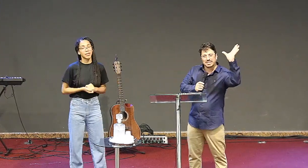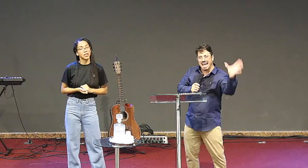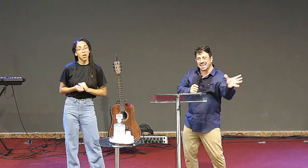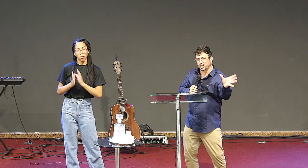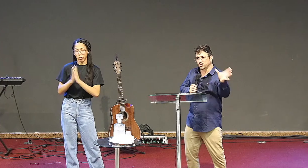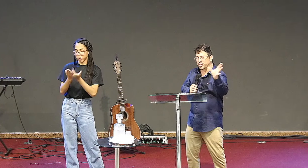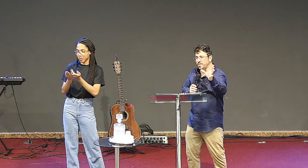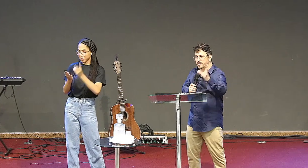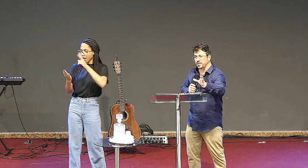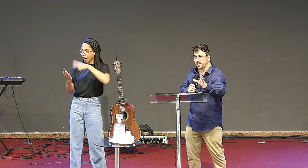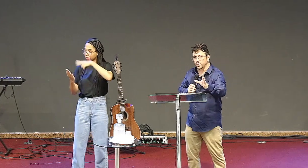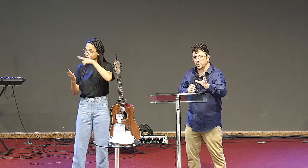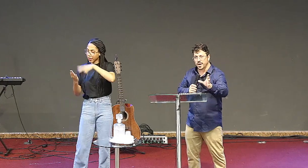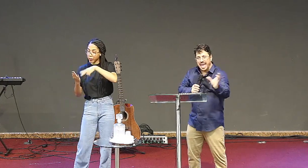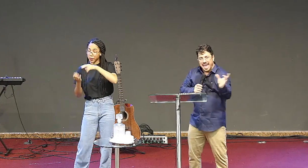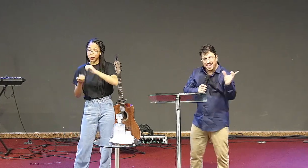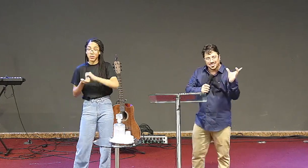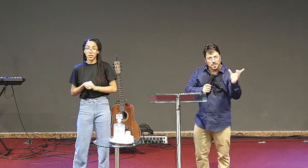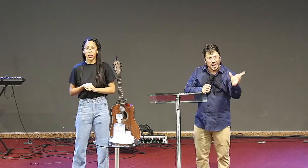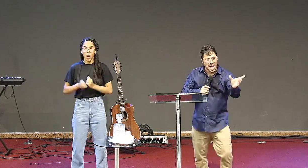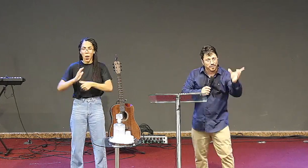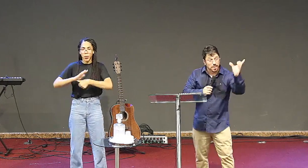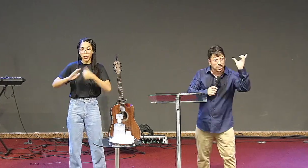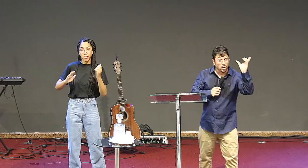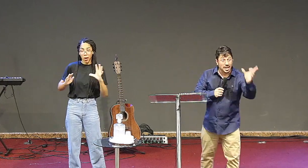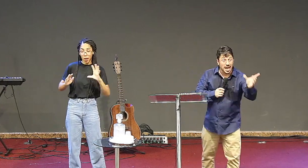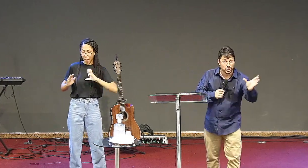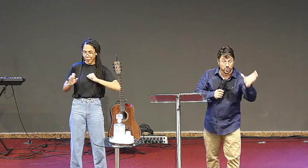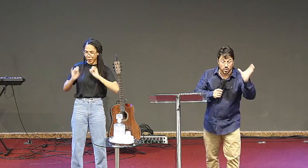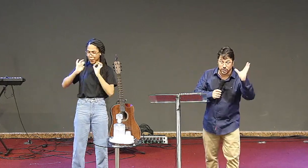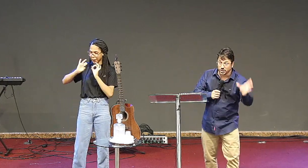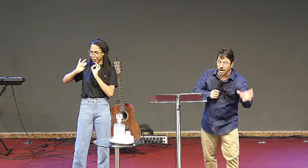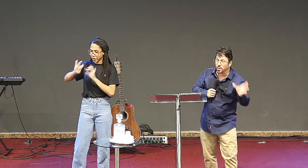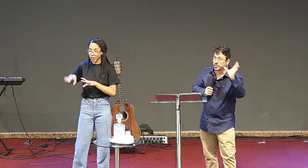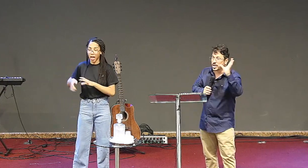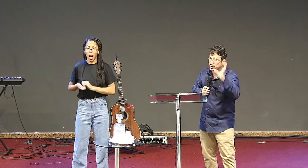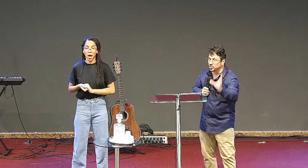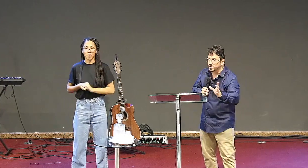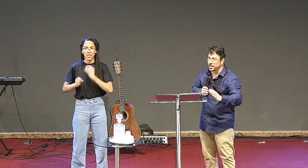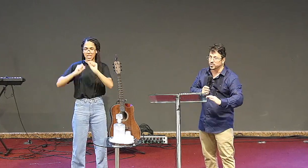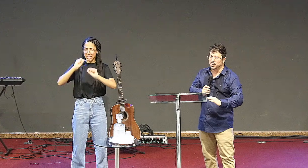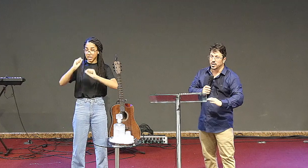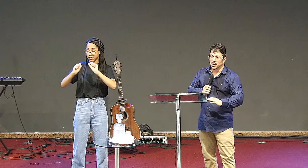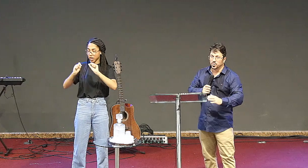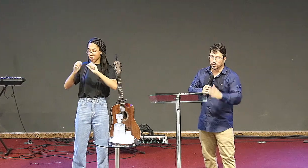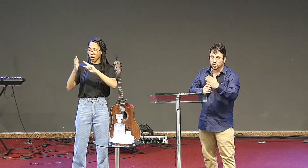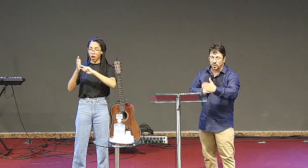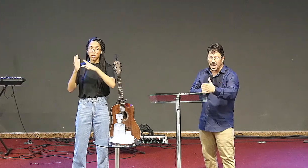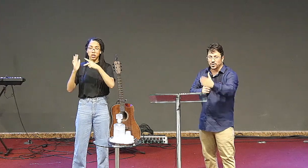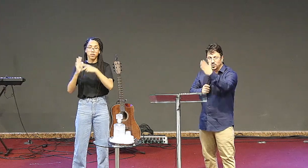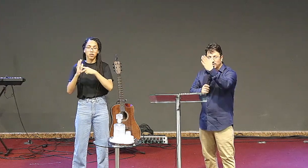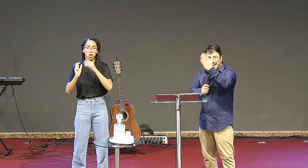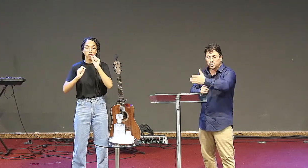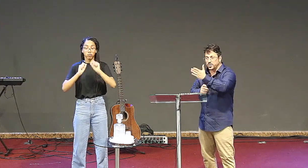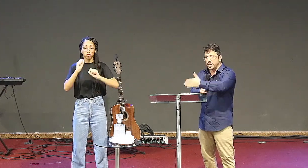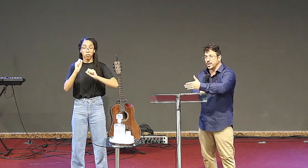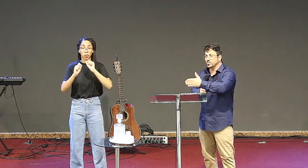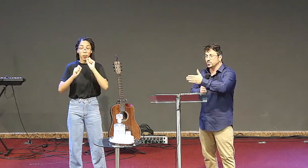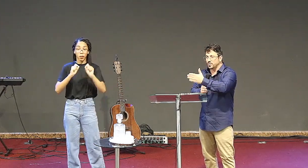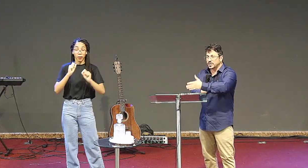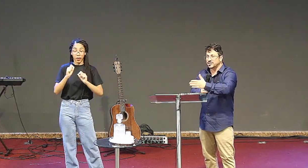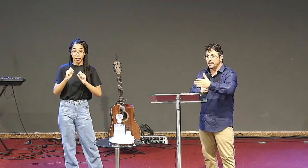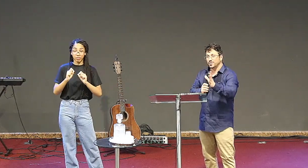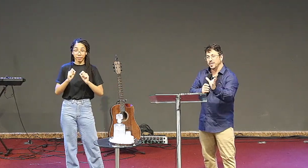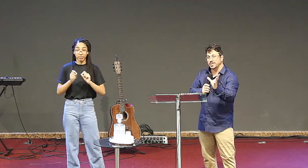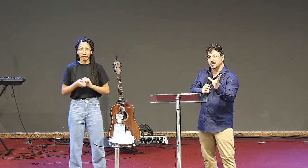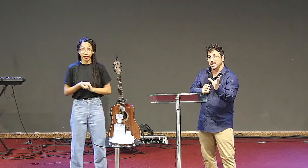abandonaste o teu primeiro amor, essa palavra abandonaste no original, no texto grego, o dicionário, o lexico grego